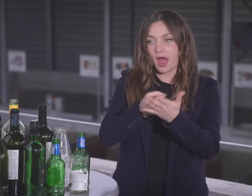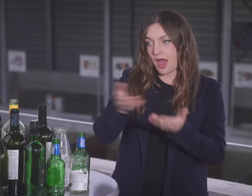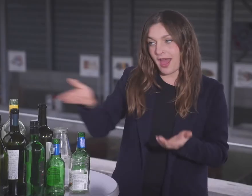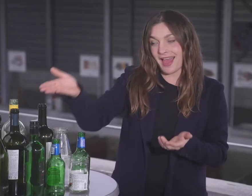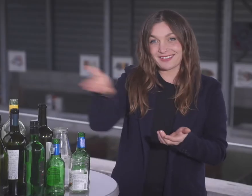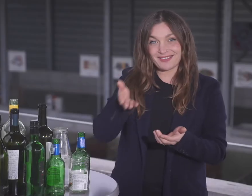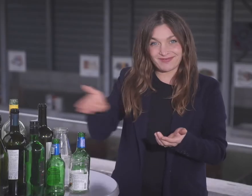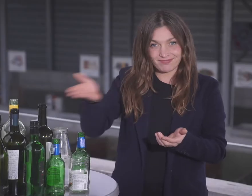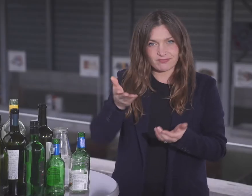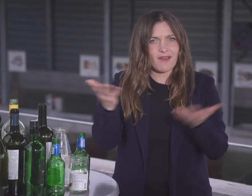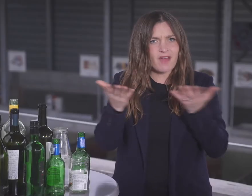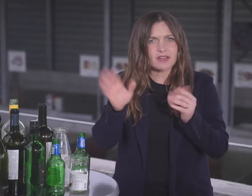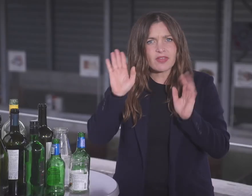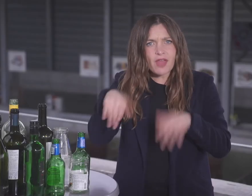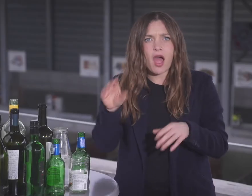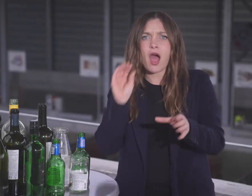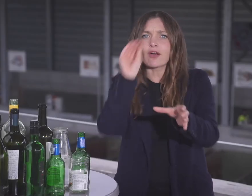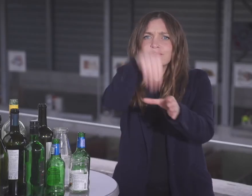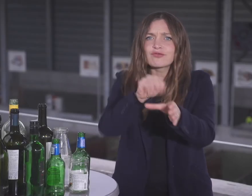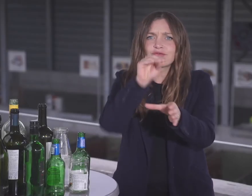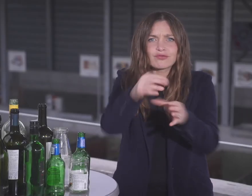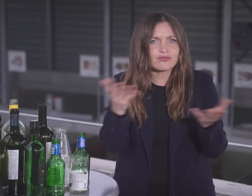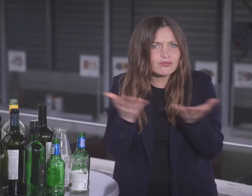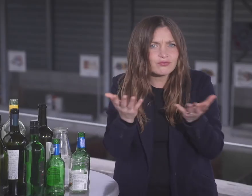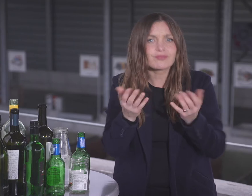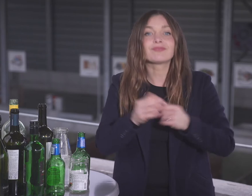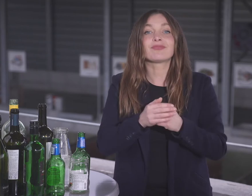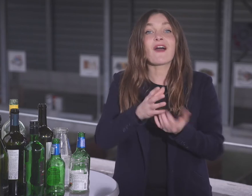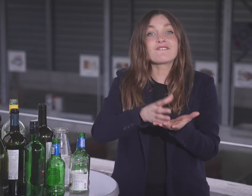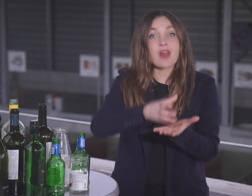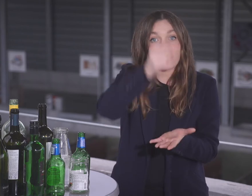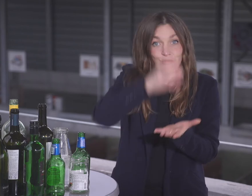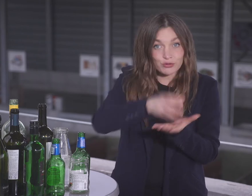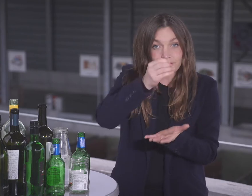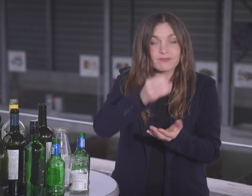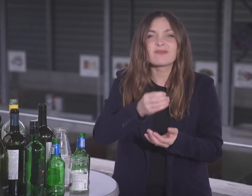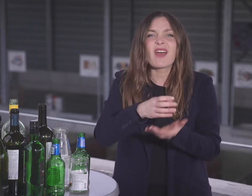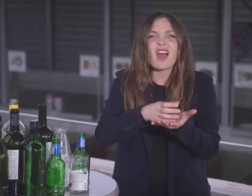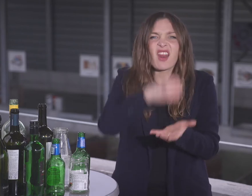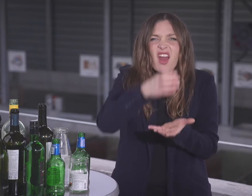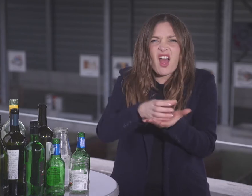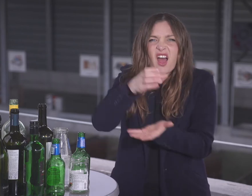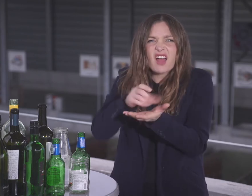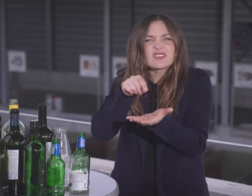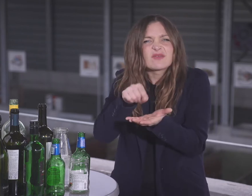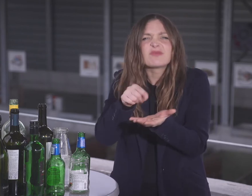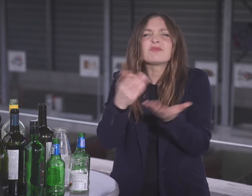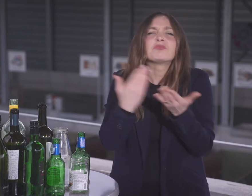Glas Was darf im Glas entsorgt werden? Dies sind Glasbehälter wie Flaschen,